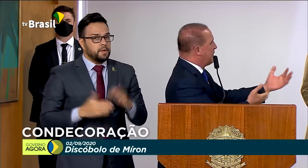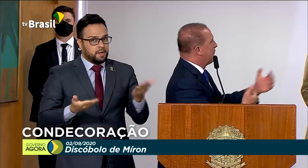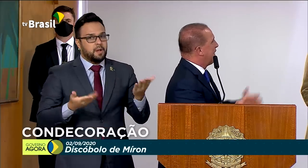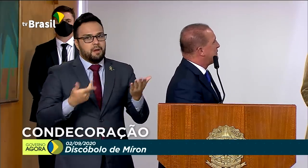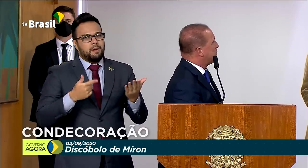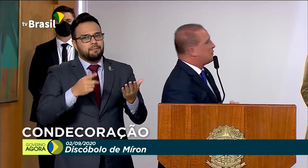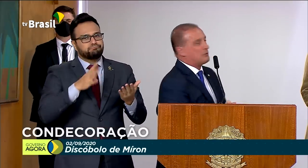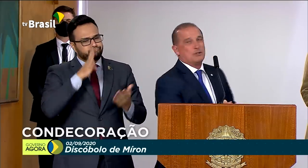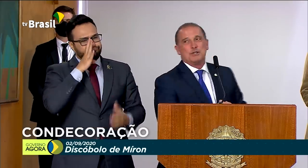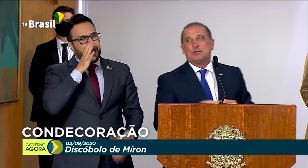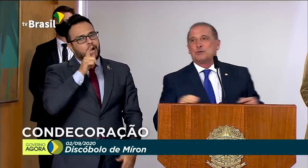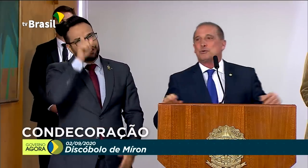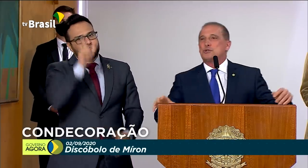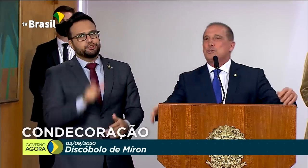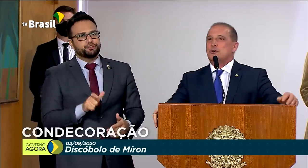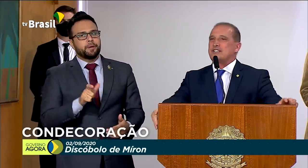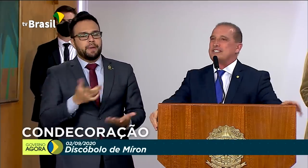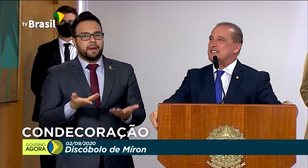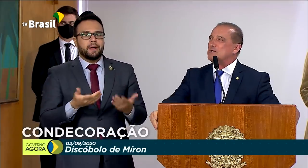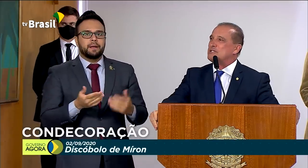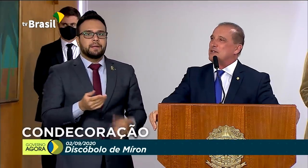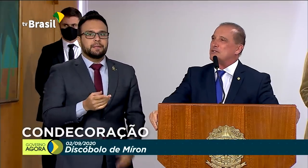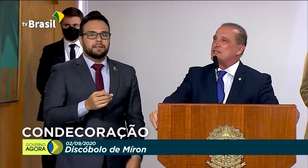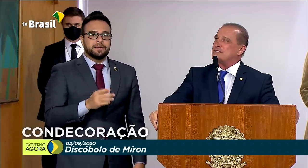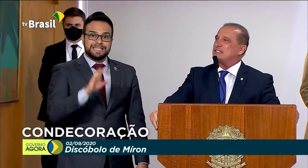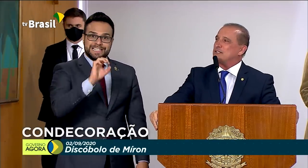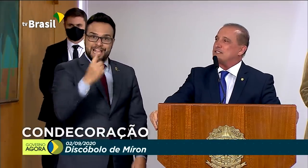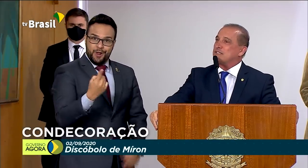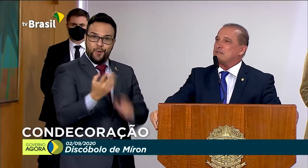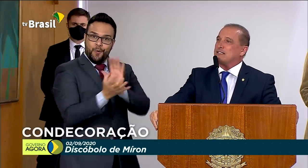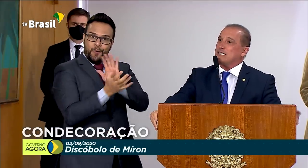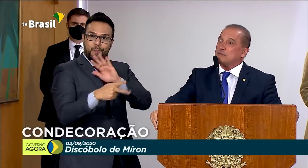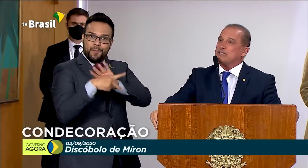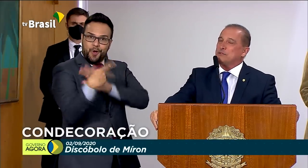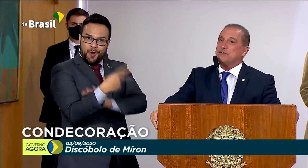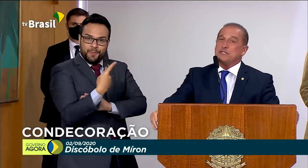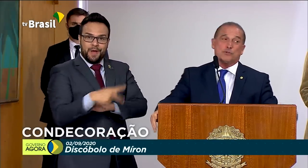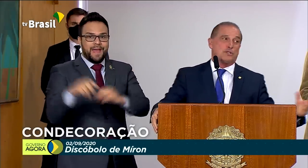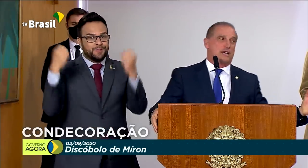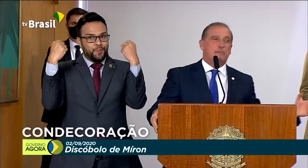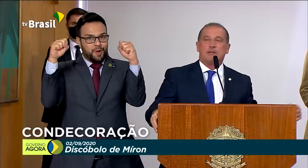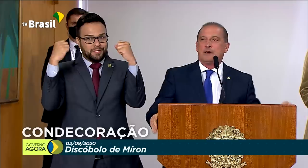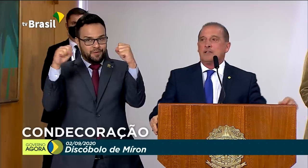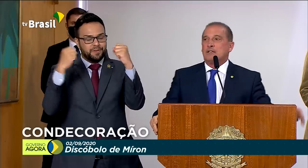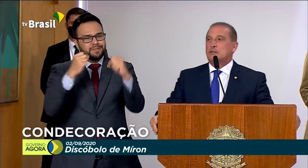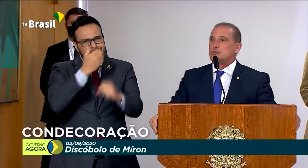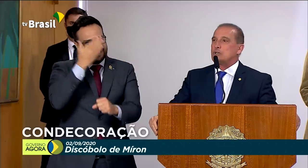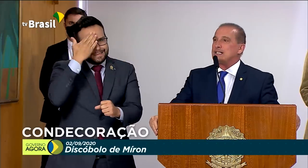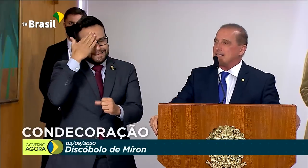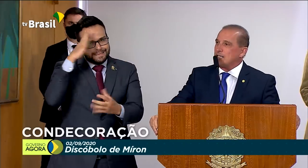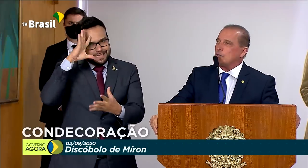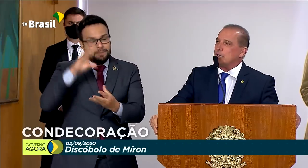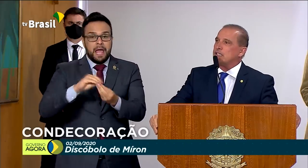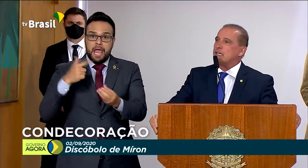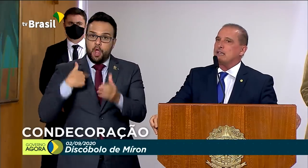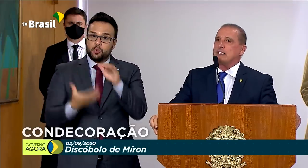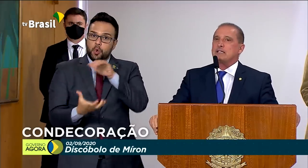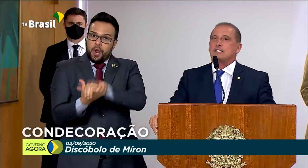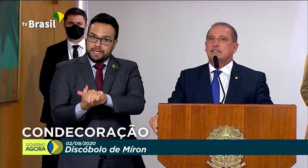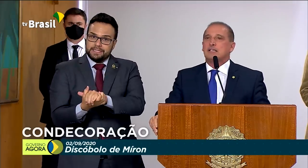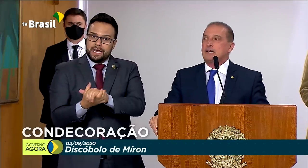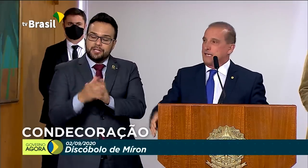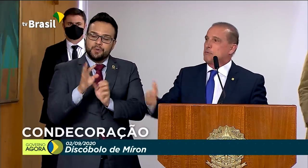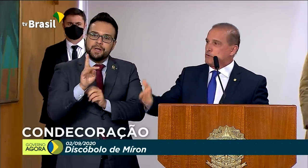admirar pelo fato do senhor ter sido o 01 da educação física, o senhor sabe, eu sou casado com uma